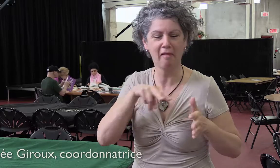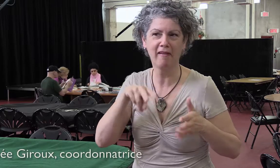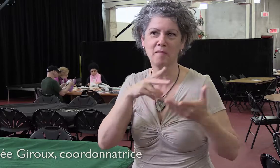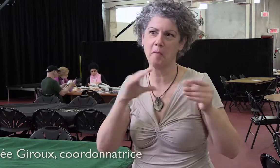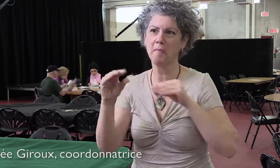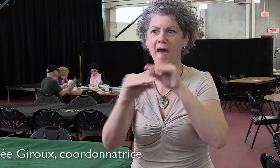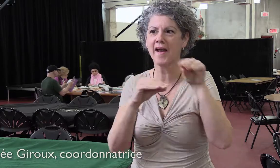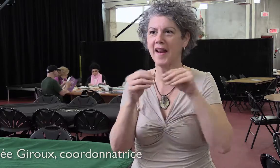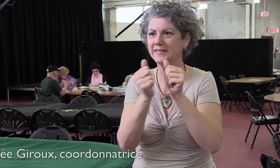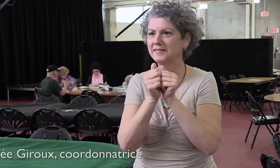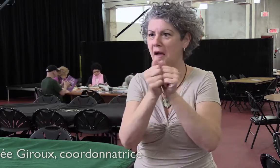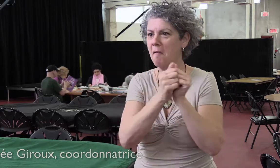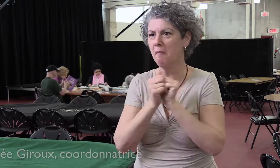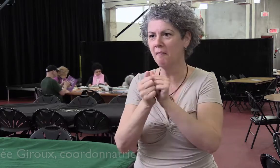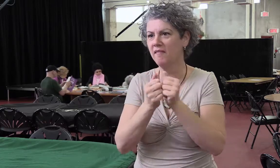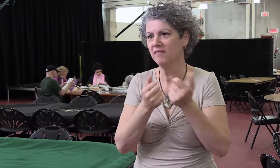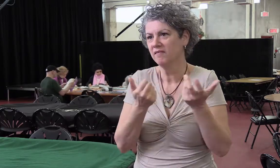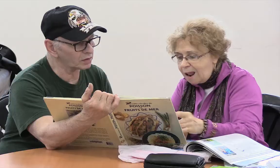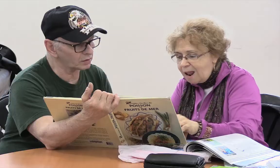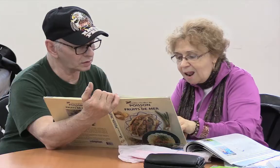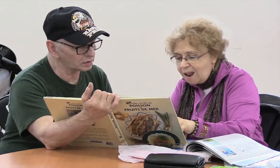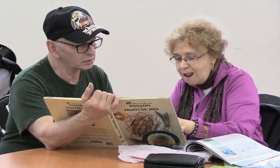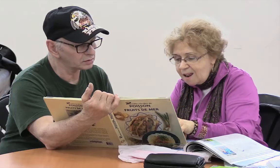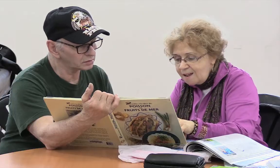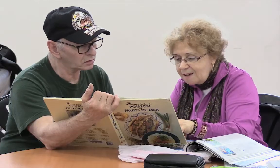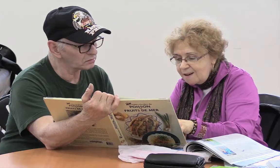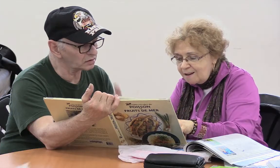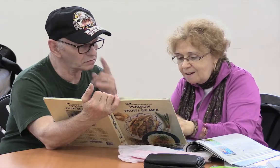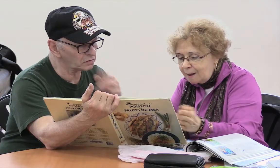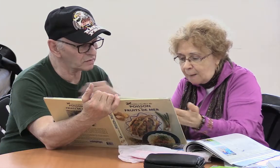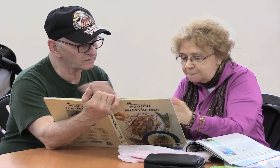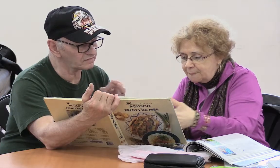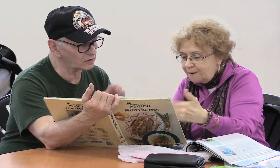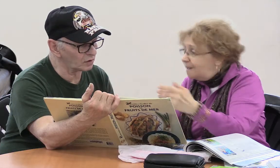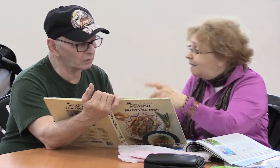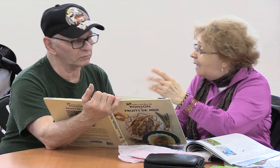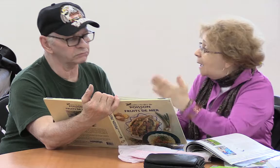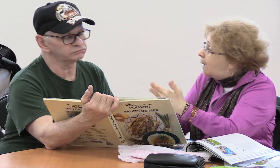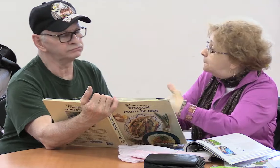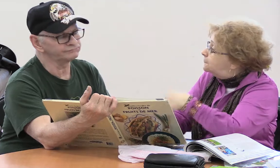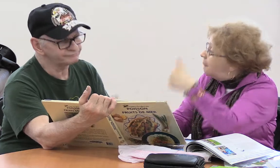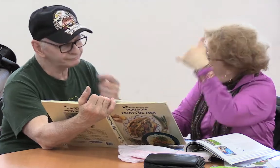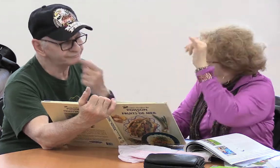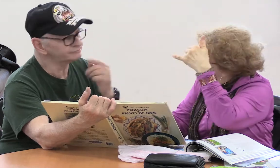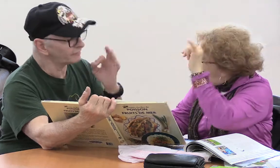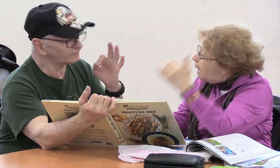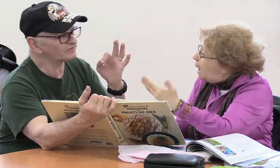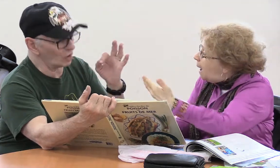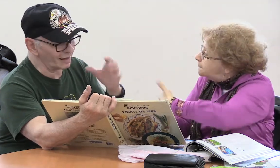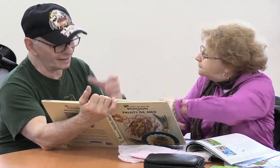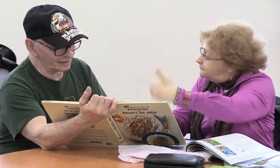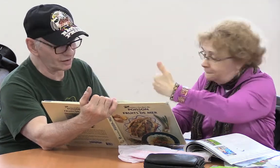ils peuvent discuter ensemble des articles qu'ils lisent, puis avec les images, bien, ça aide, puis ça améliore leur compréhension avec le temps.